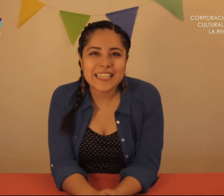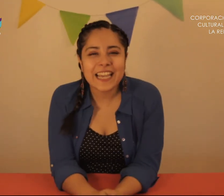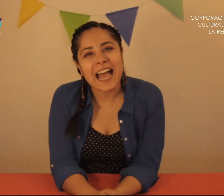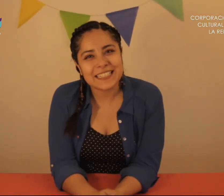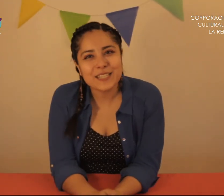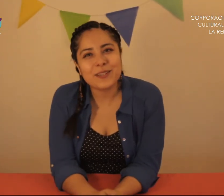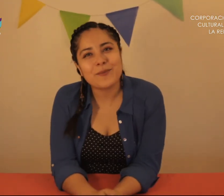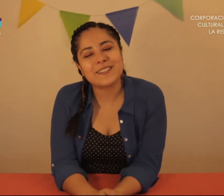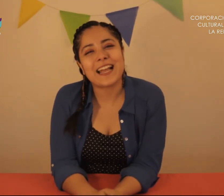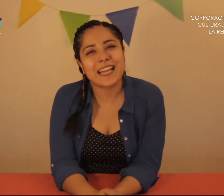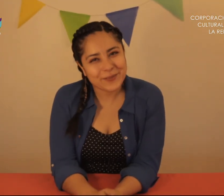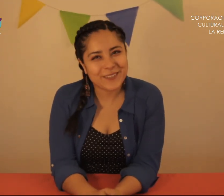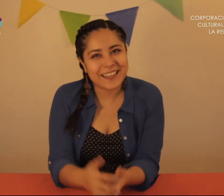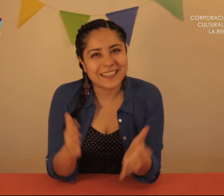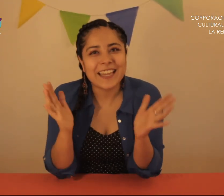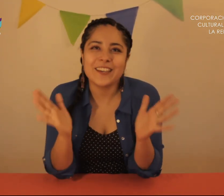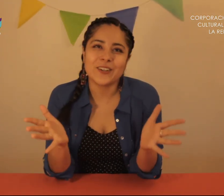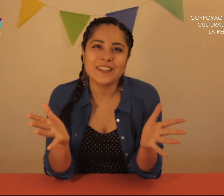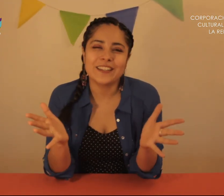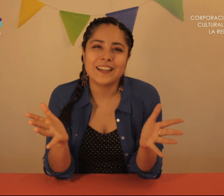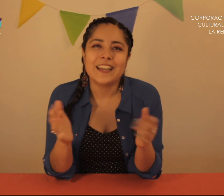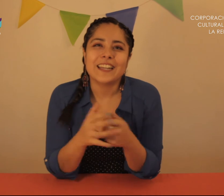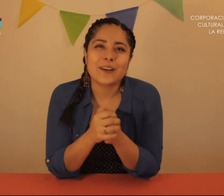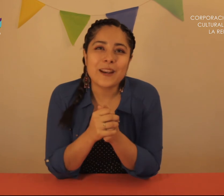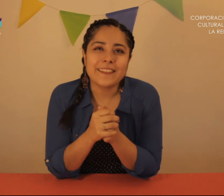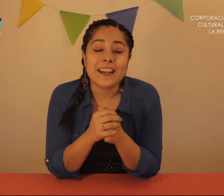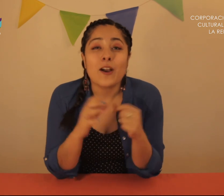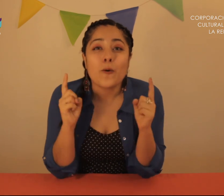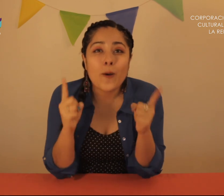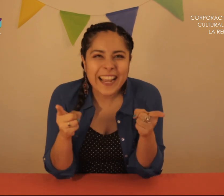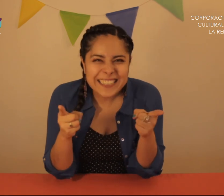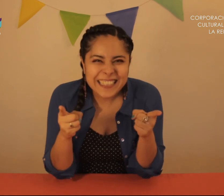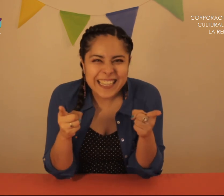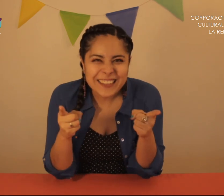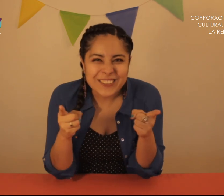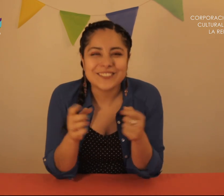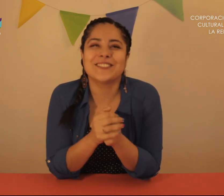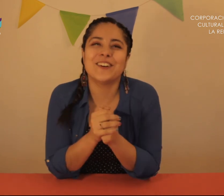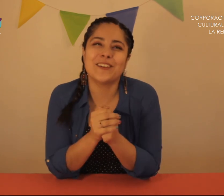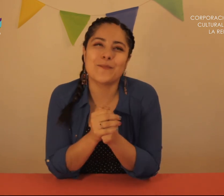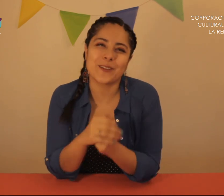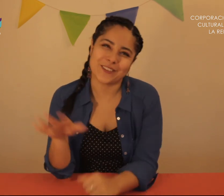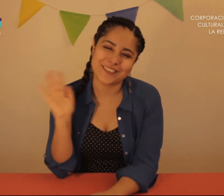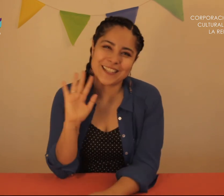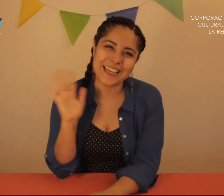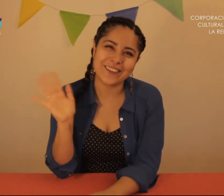que así terminamos La cápsula del día de hoy Recuerden Jueguen a hacer teatro Nos vemos pronto ¡Chau!